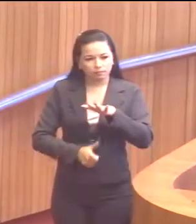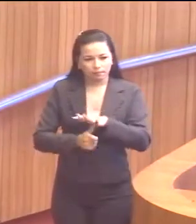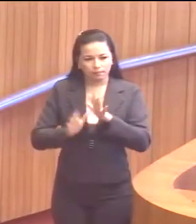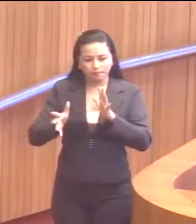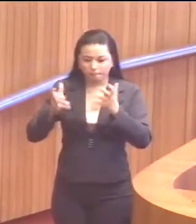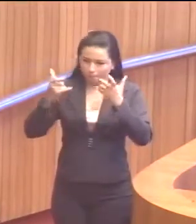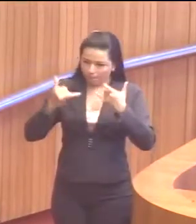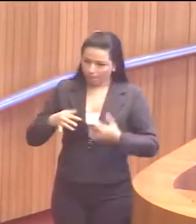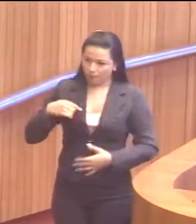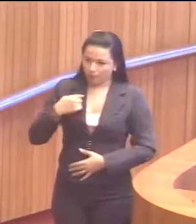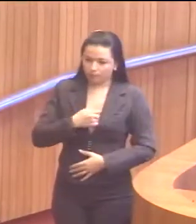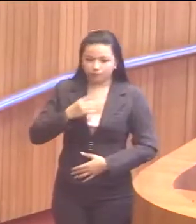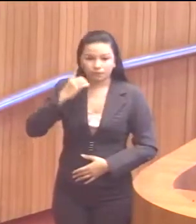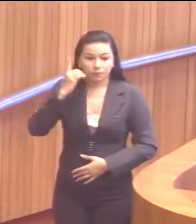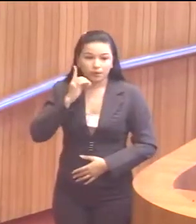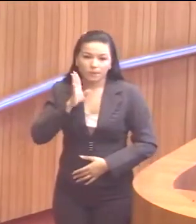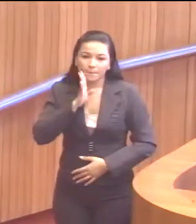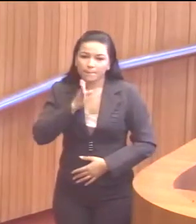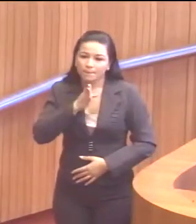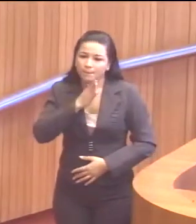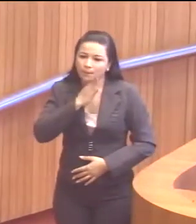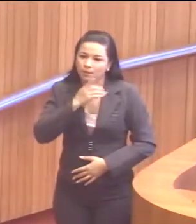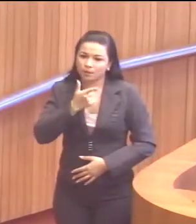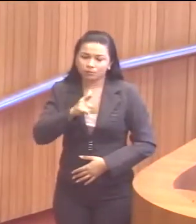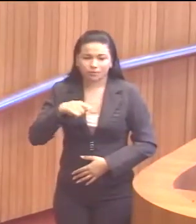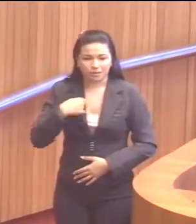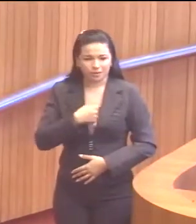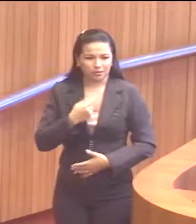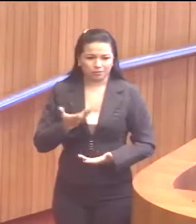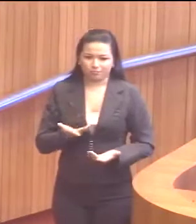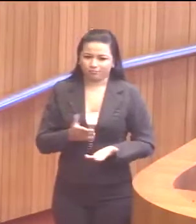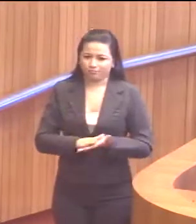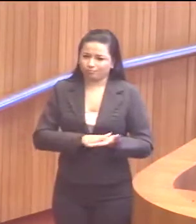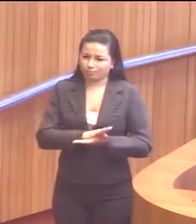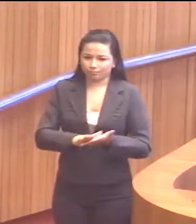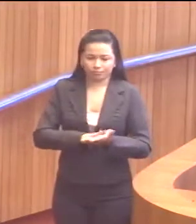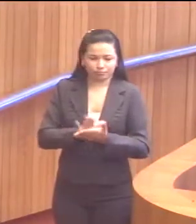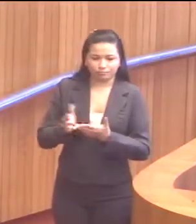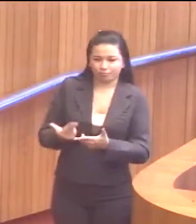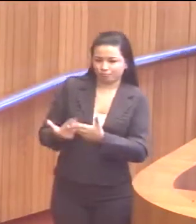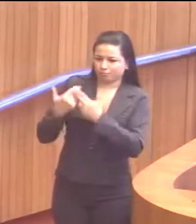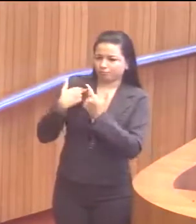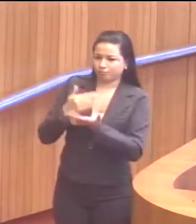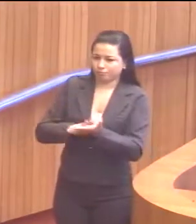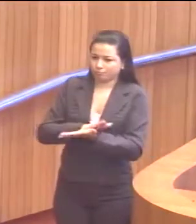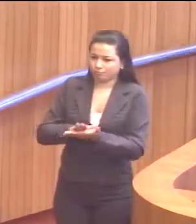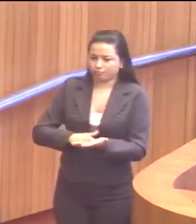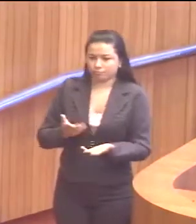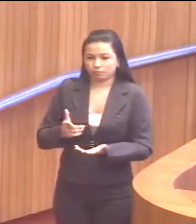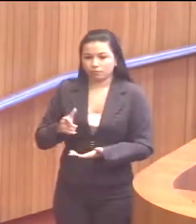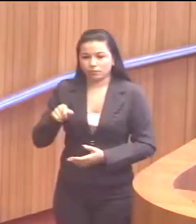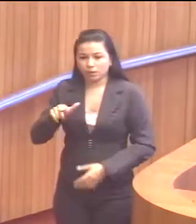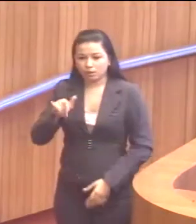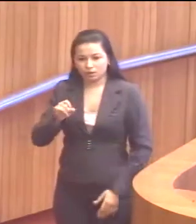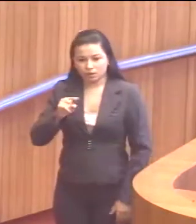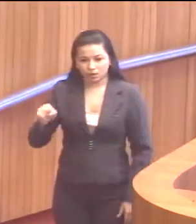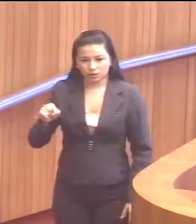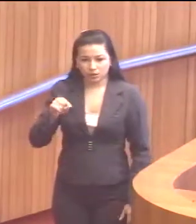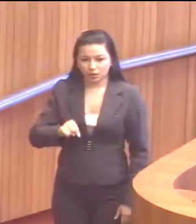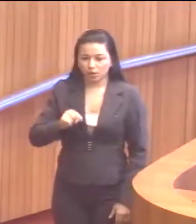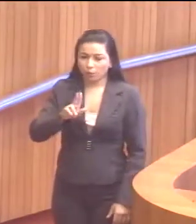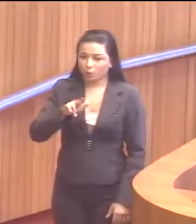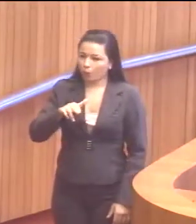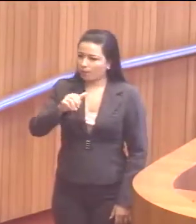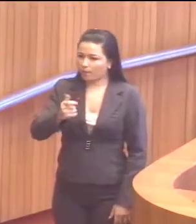para nós, deputado Bira, não tem nada a ver com a gente. Não somos nós que licitamos. A UEMA não